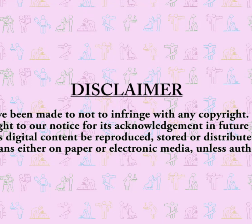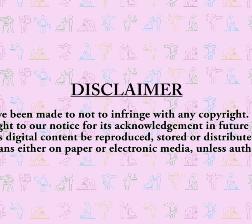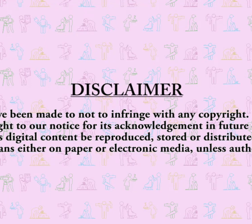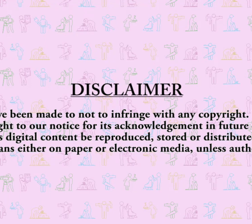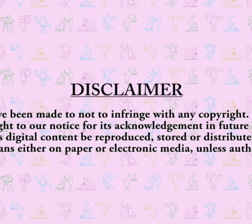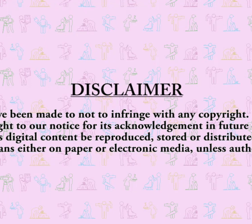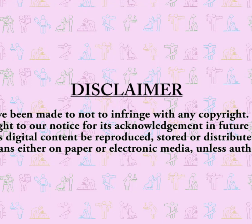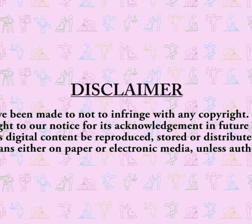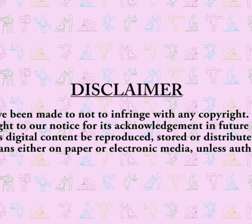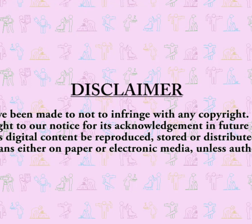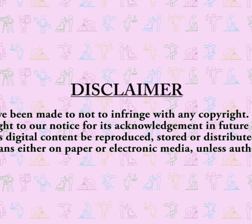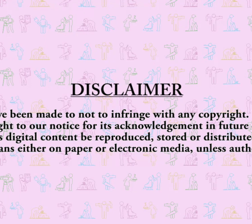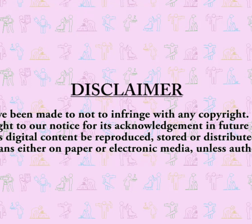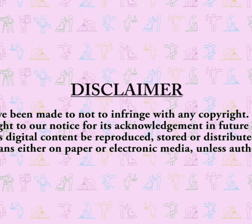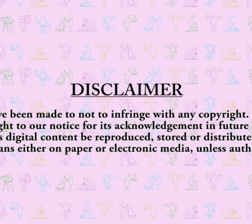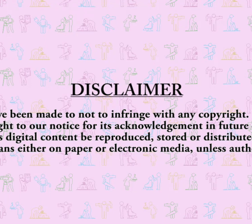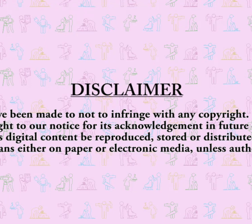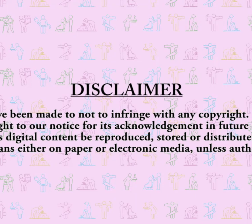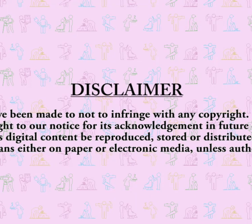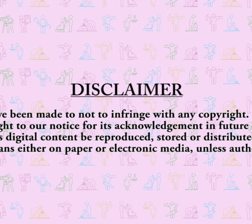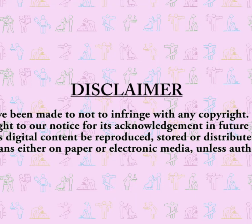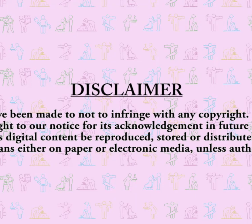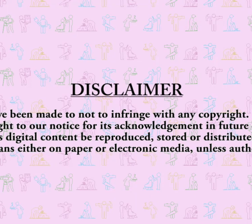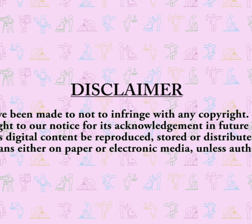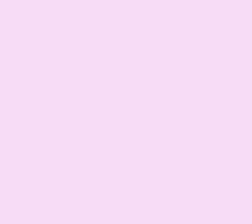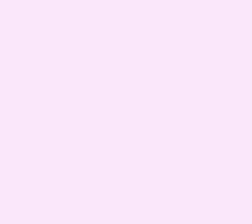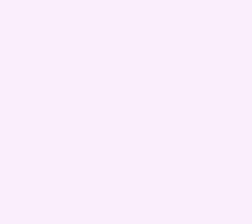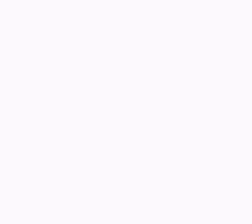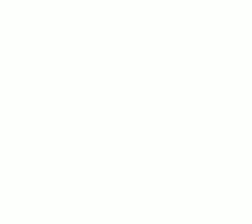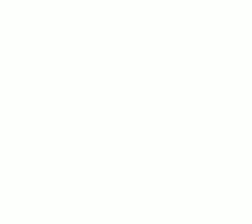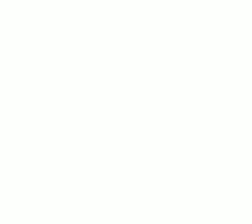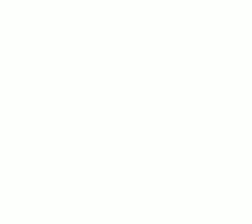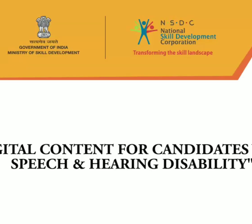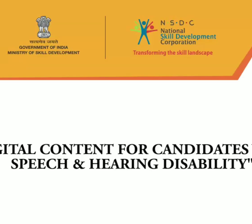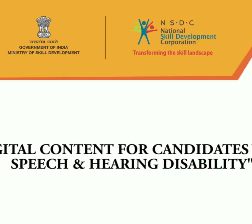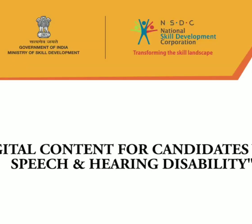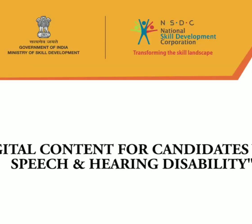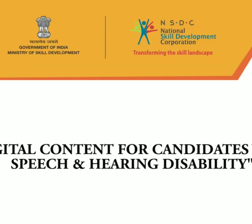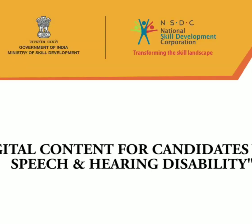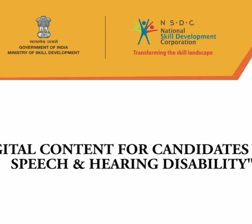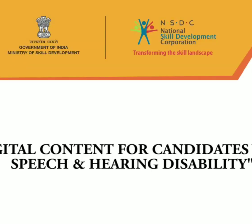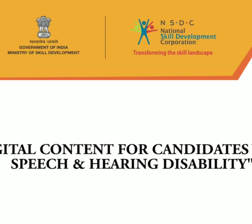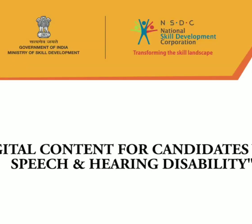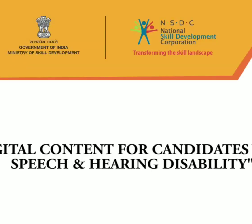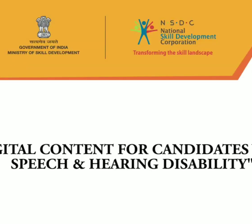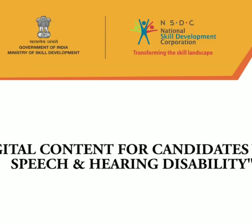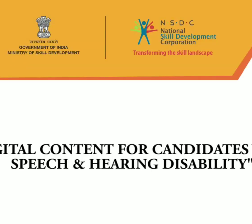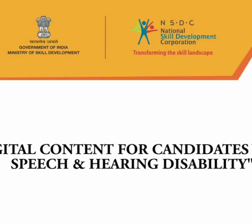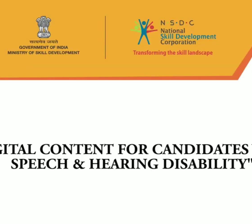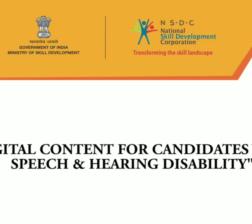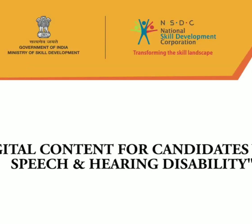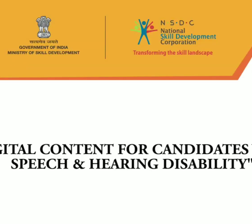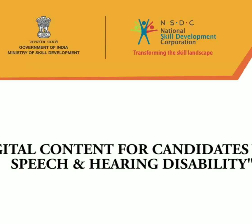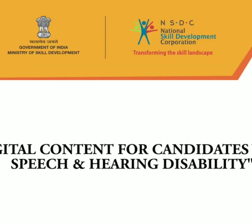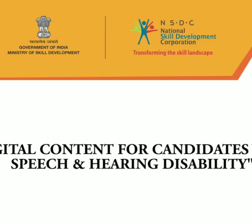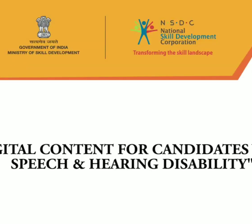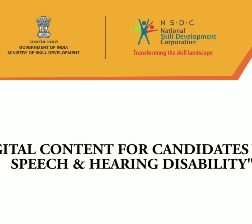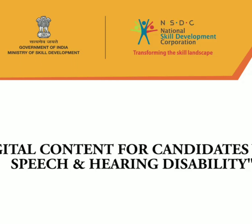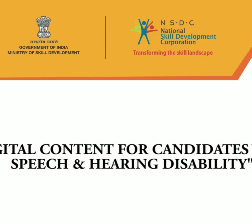वित्रत नहीं किया जाना चाहिए जब तक की अधिकरत ना हो भाशन और श्रवन विकलांगता वाले उमीद्वारों